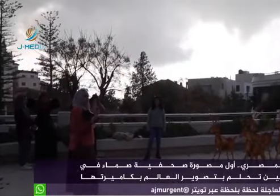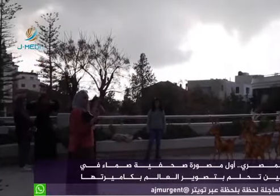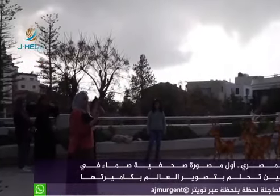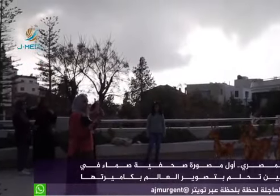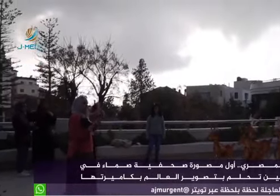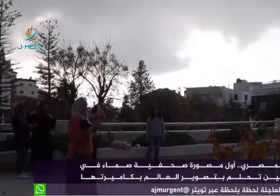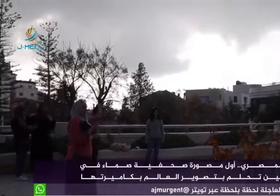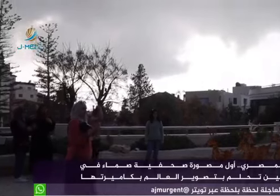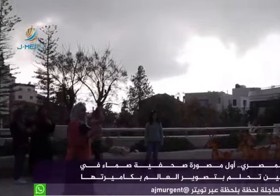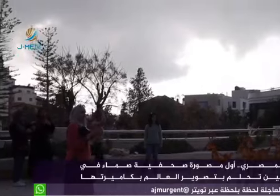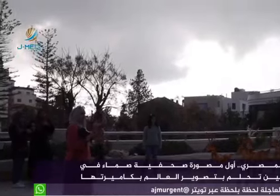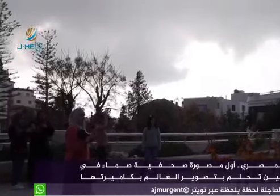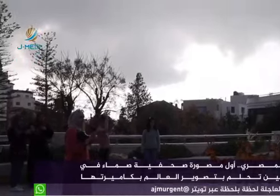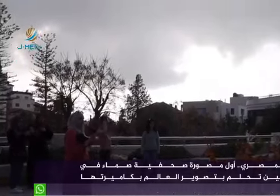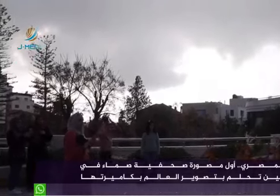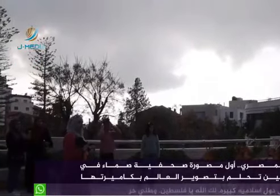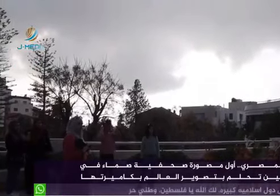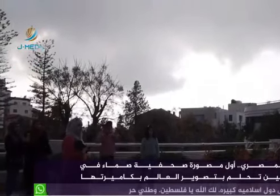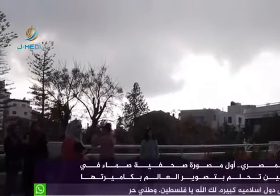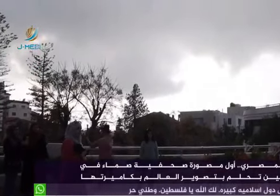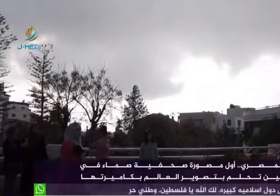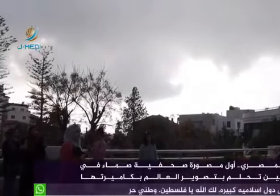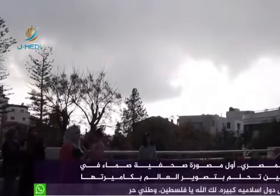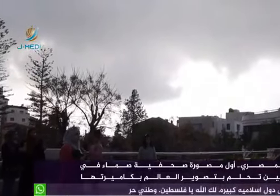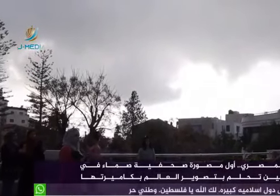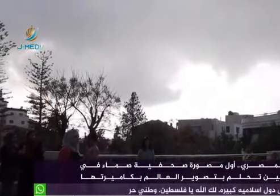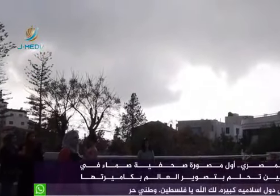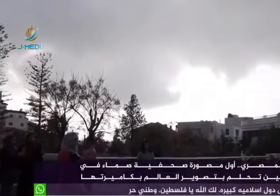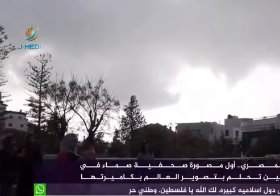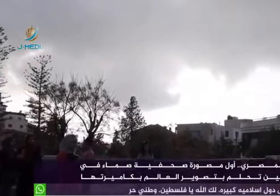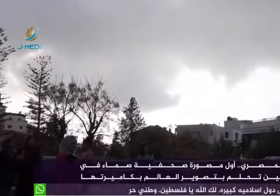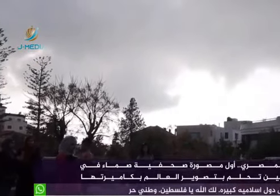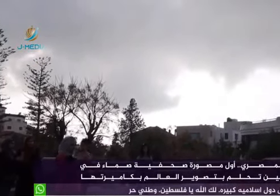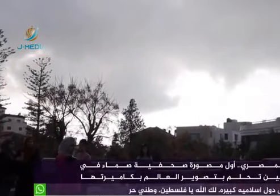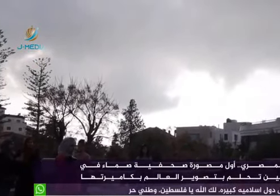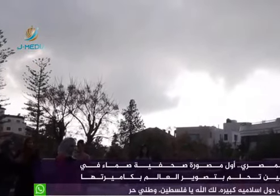للعالم إنه صوم نفس أي شخص ثاني وأكون فخورة بحجزة